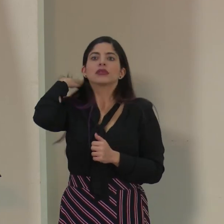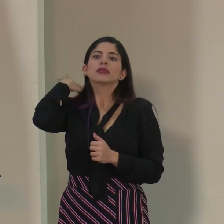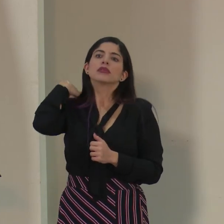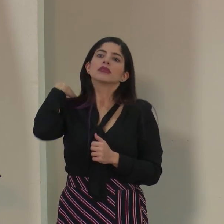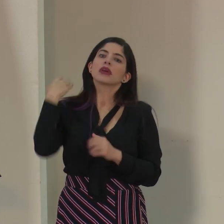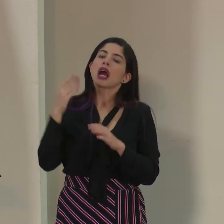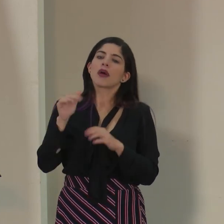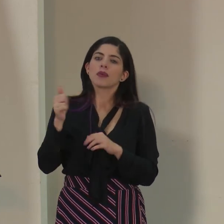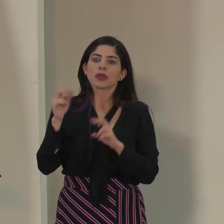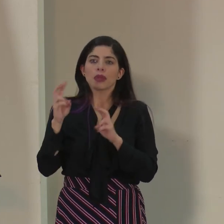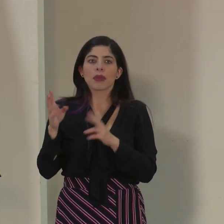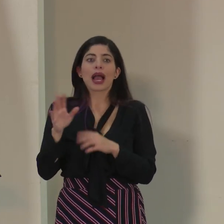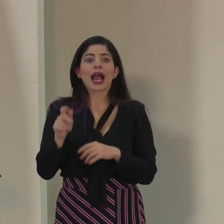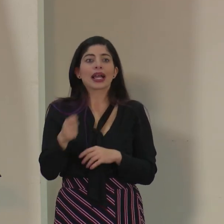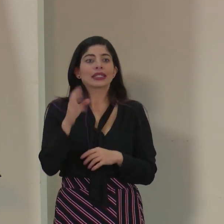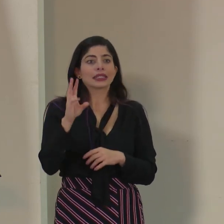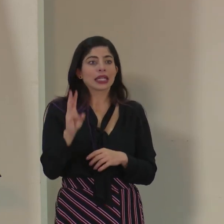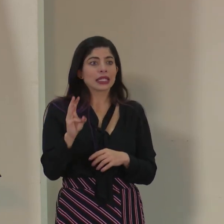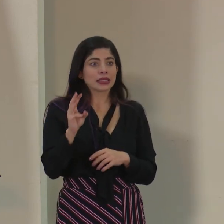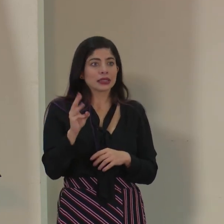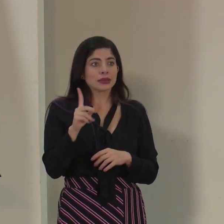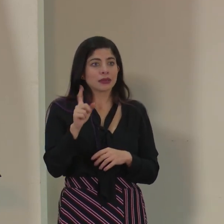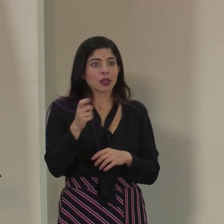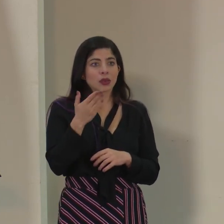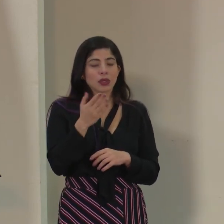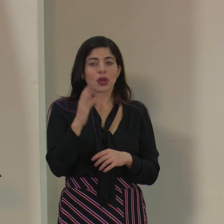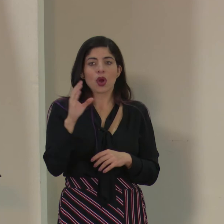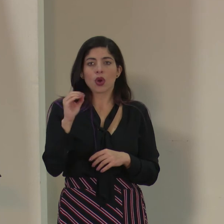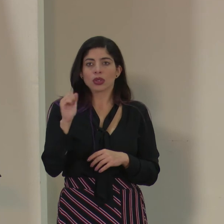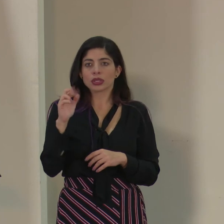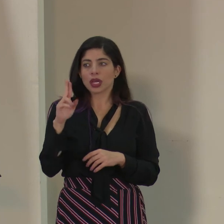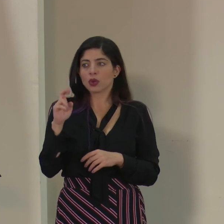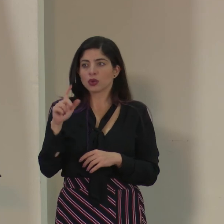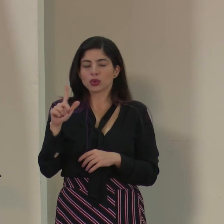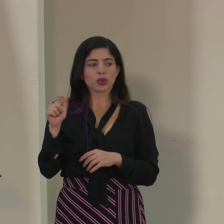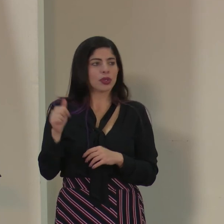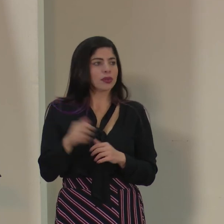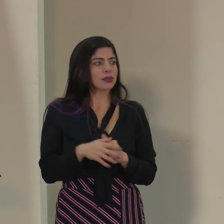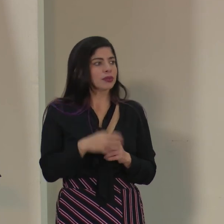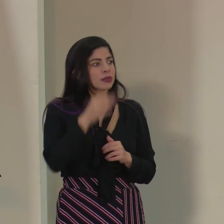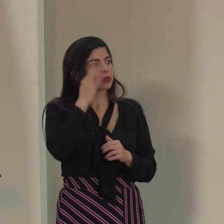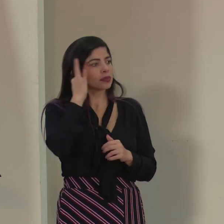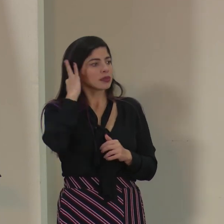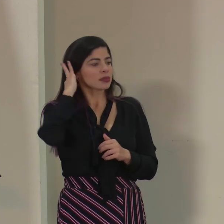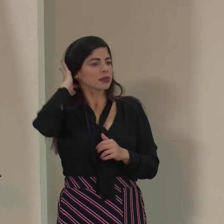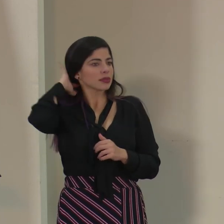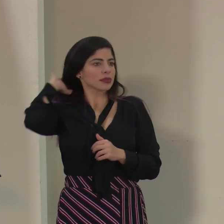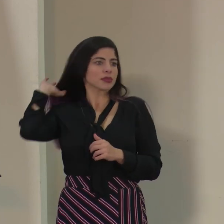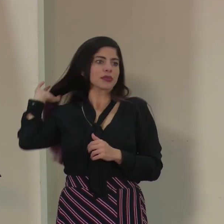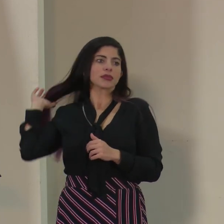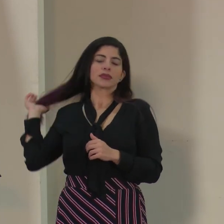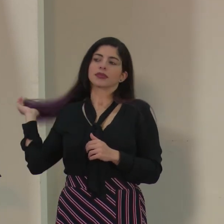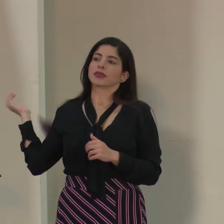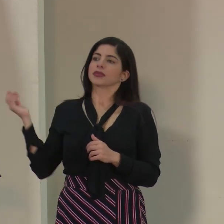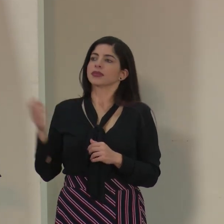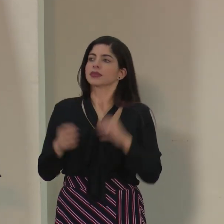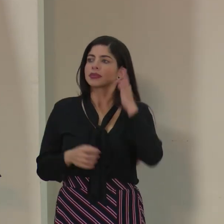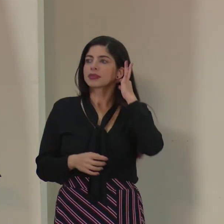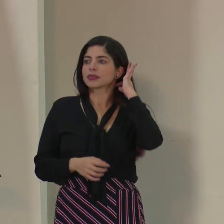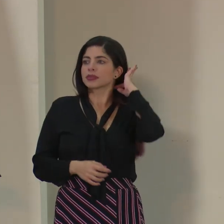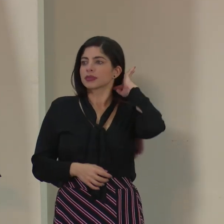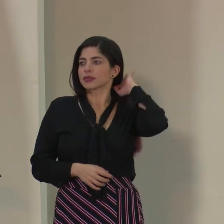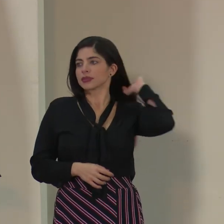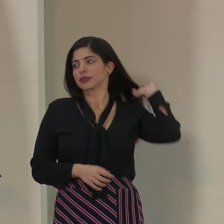Era otro tema. Bueno, Canal 6, por favor, su consulta. Oscar Ulloa, aquí abajo estamos. Gracias. Sí, ya está.